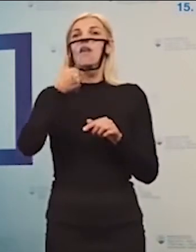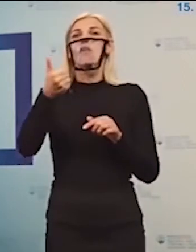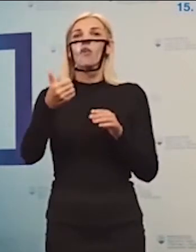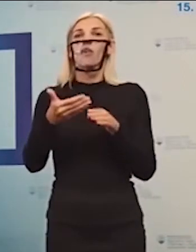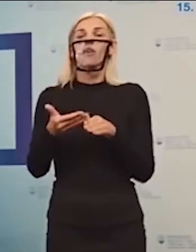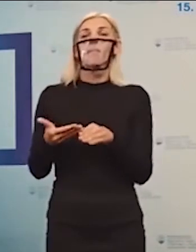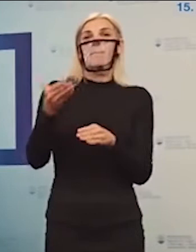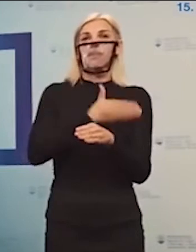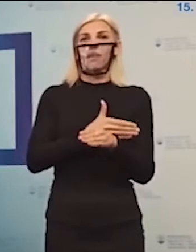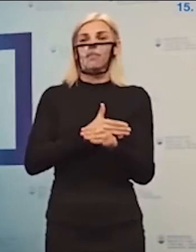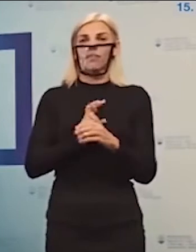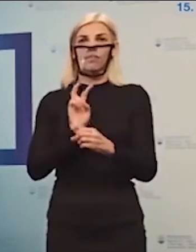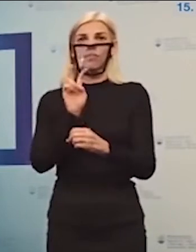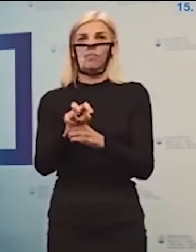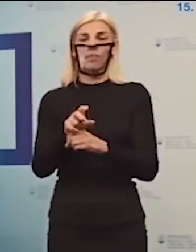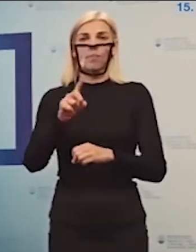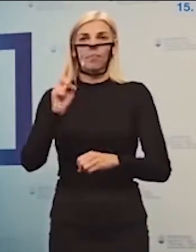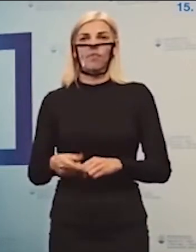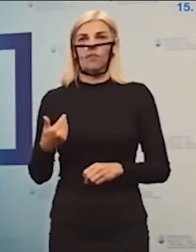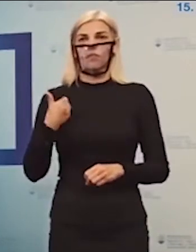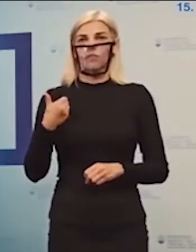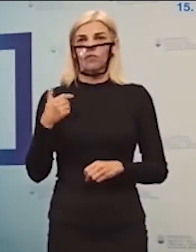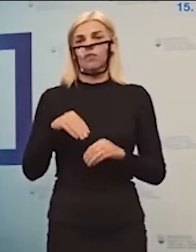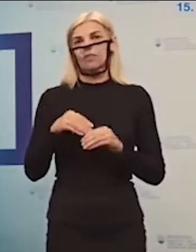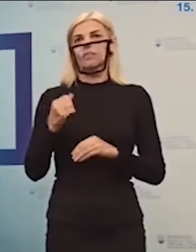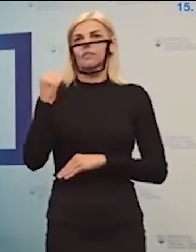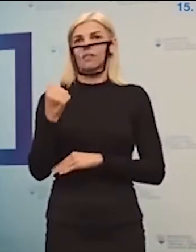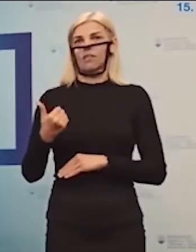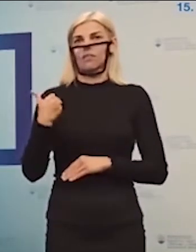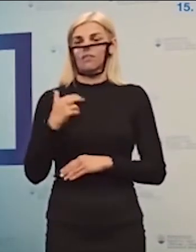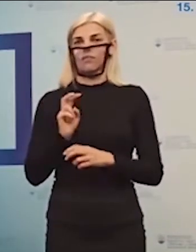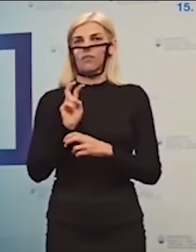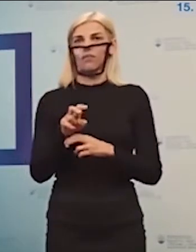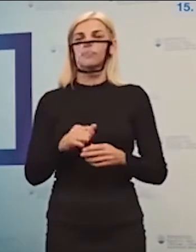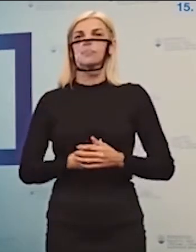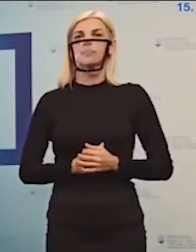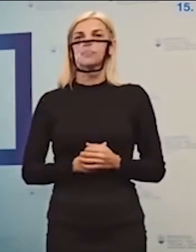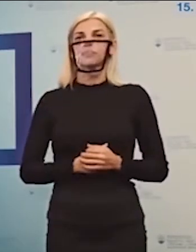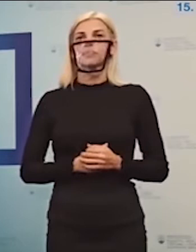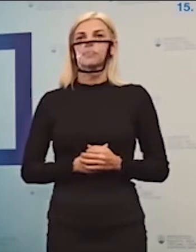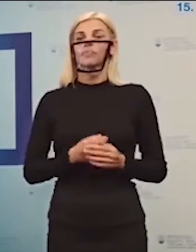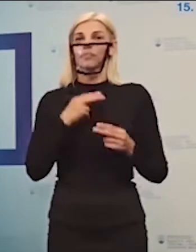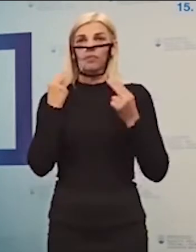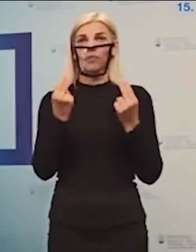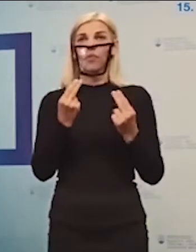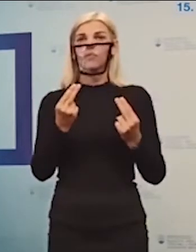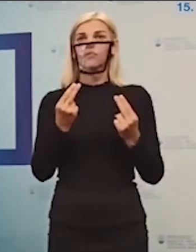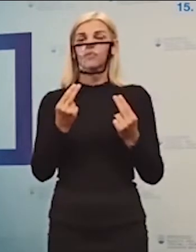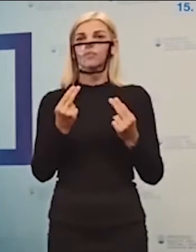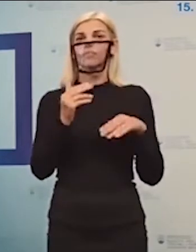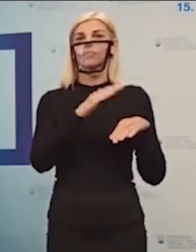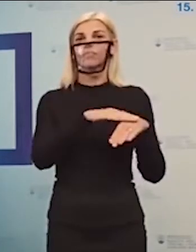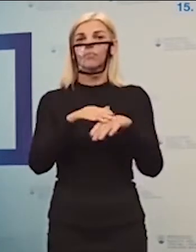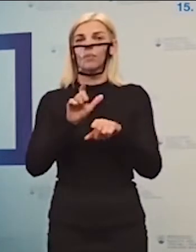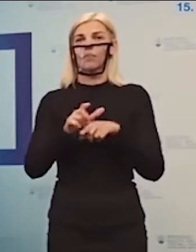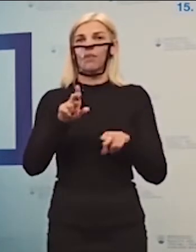školskeho vzdelávania, alebo povinnej školskej dochádzky. Je dôležité vysloviť hlavne